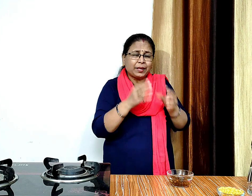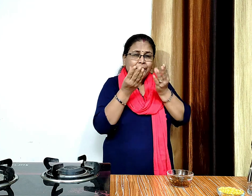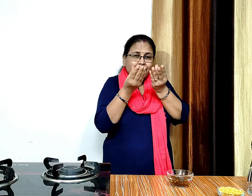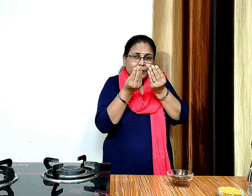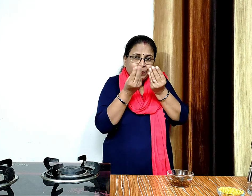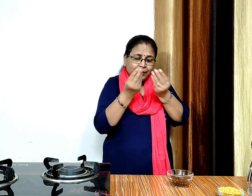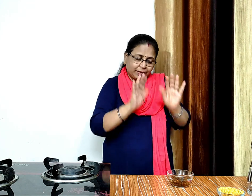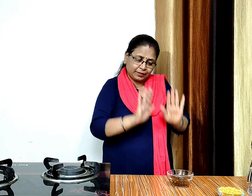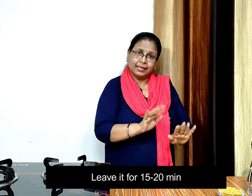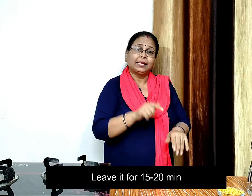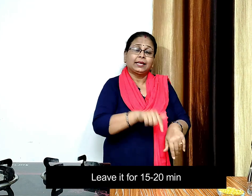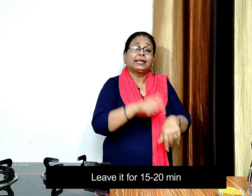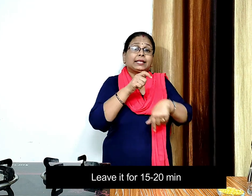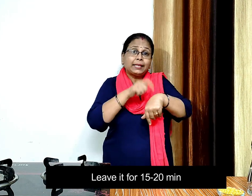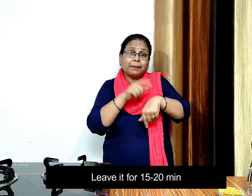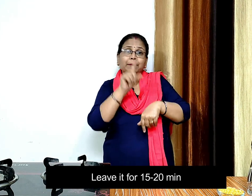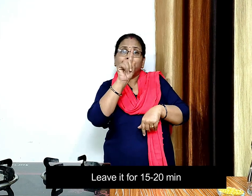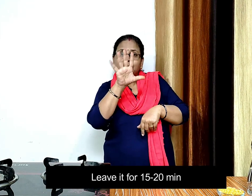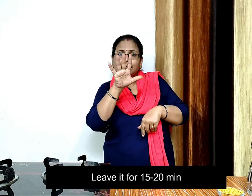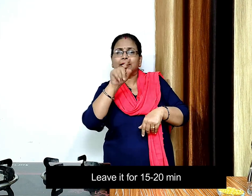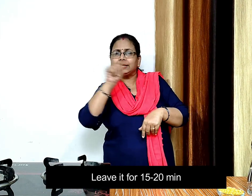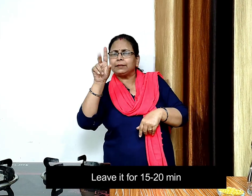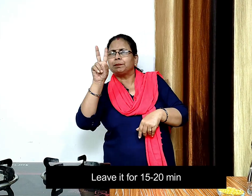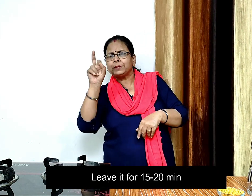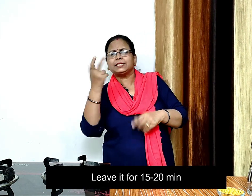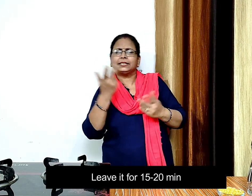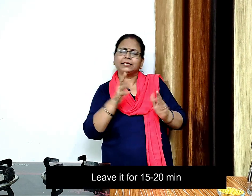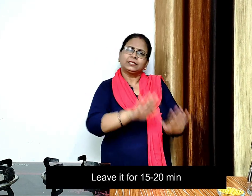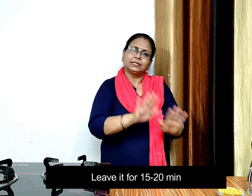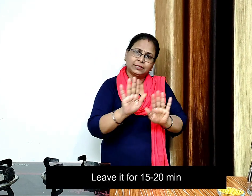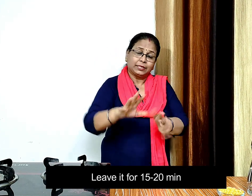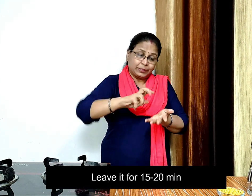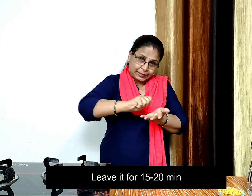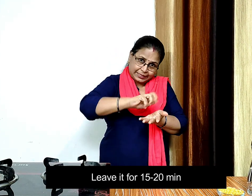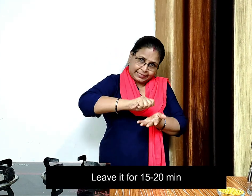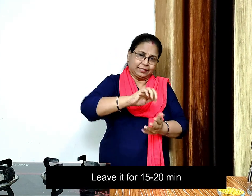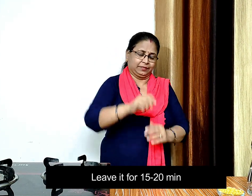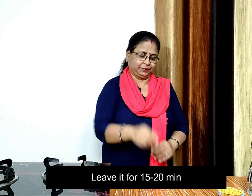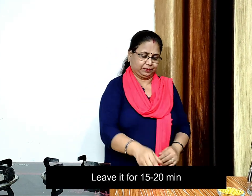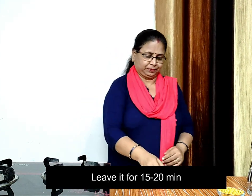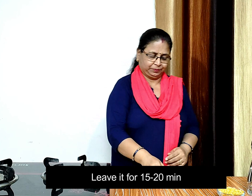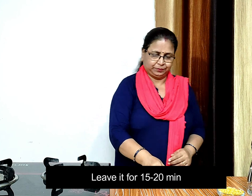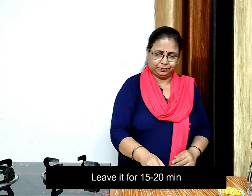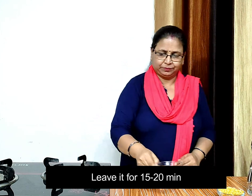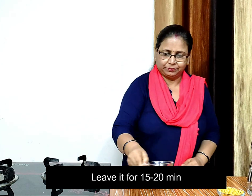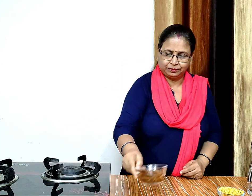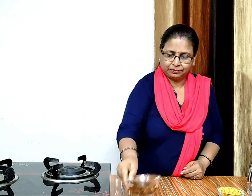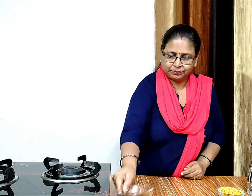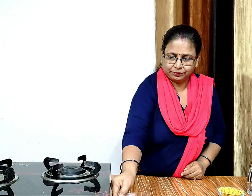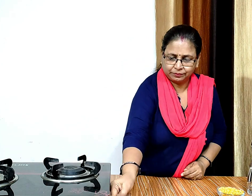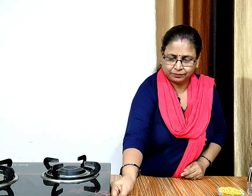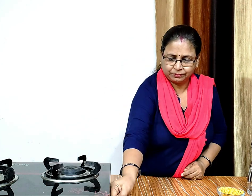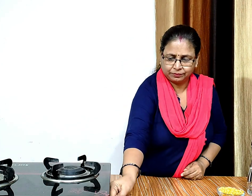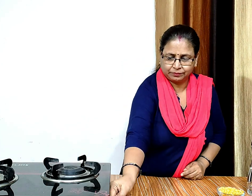रख रहे हैं जिससे इंपली सॉफ्ट हो जाए और इसका पल पासानी से निकल जाहे अब इसे ऐसे ही बंद्रा से 20 मिट के लिए छोड़ देंगे